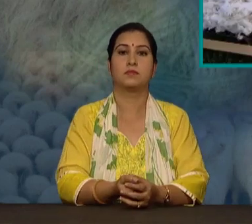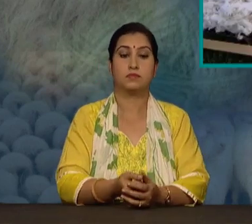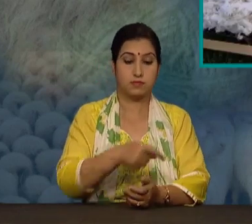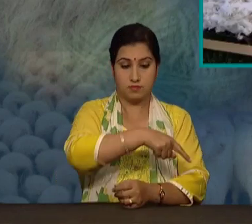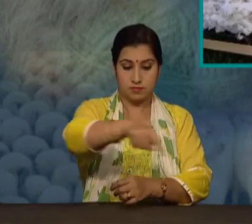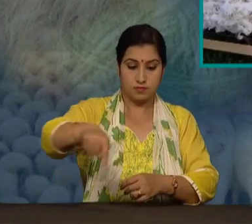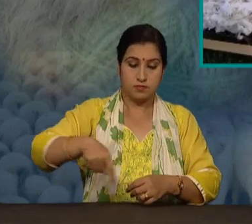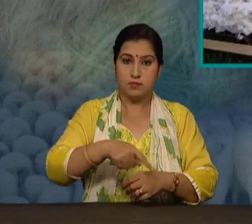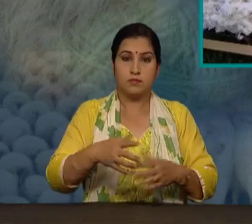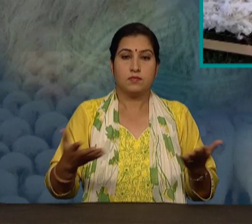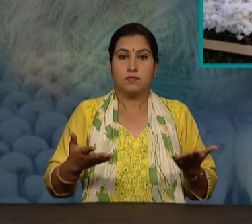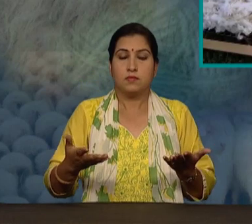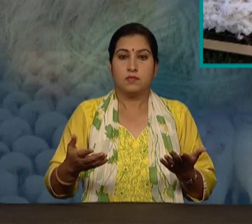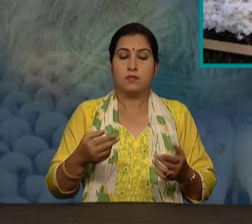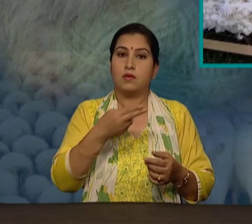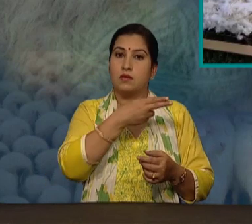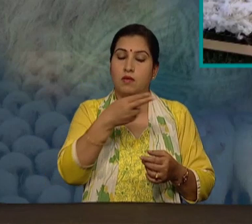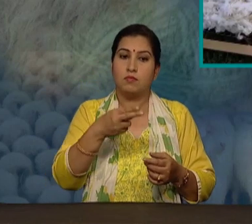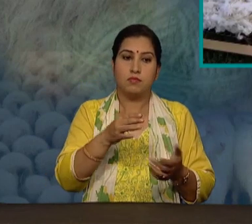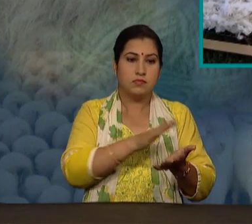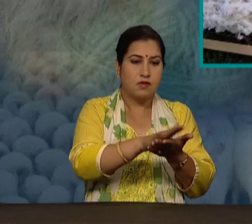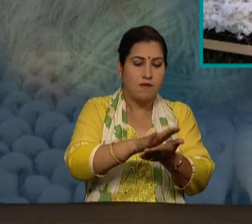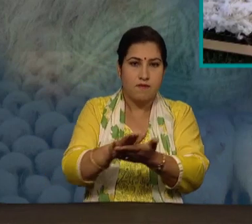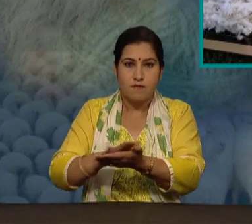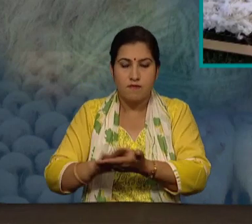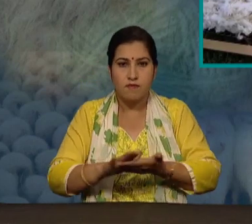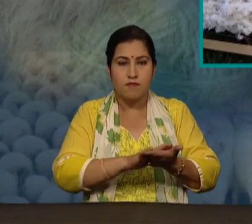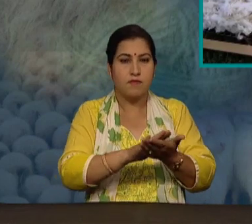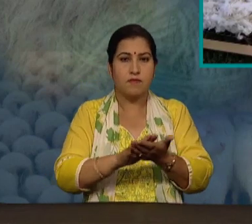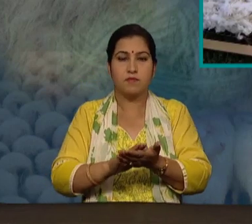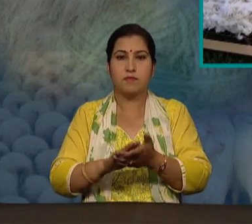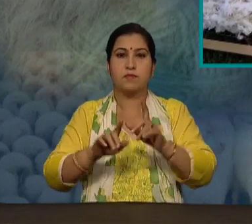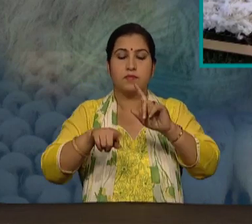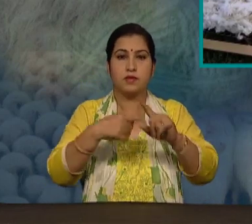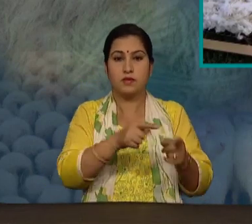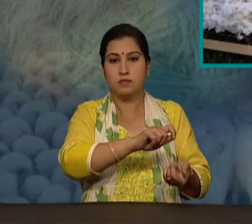जिन्हें संसाधित कर उन का धागा बनाया जाएगा